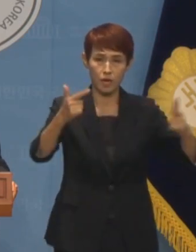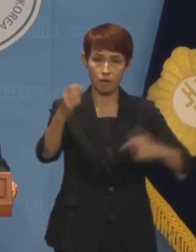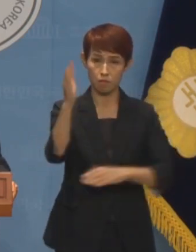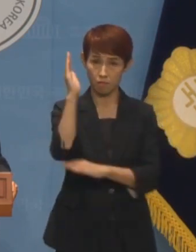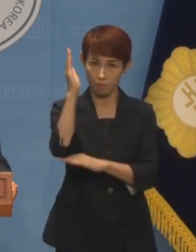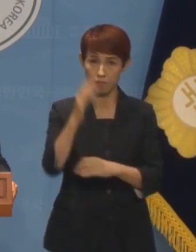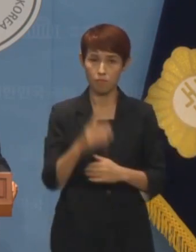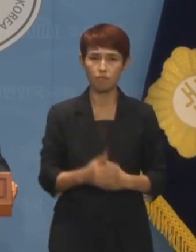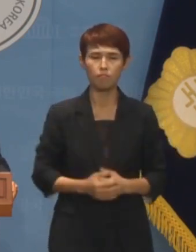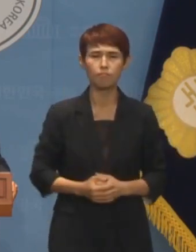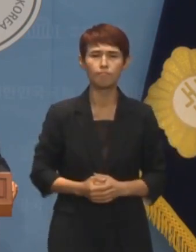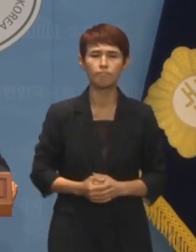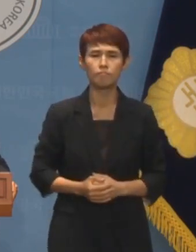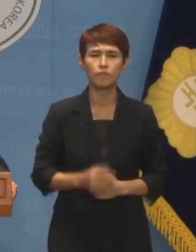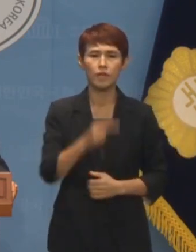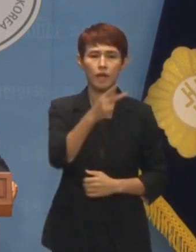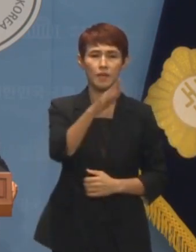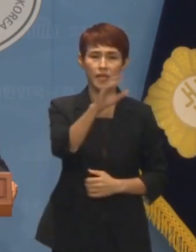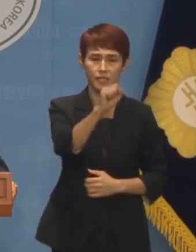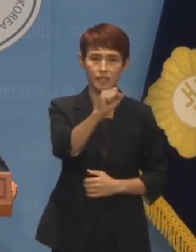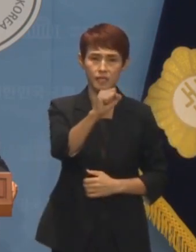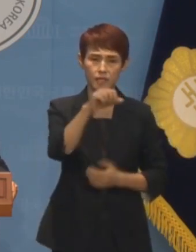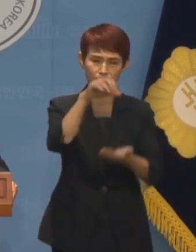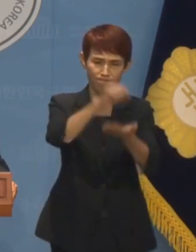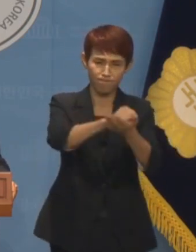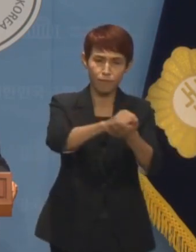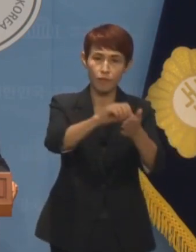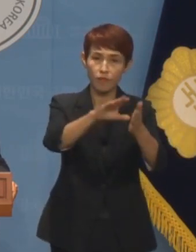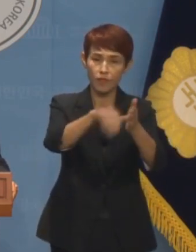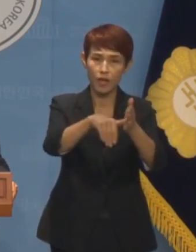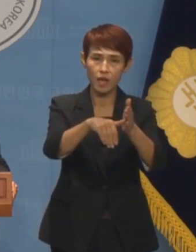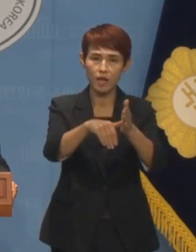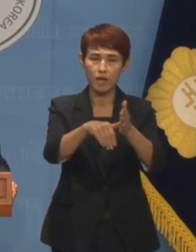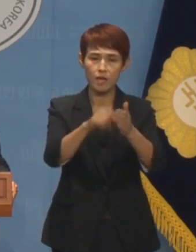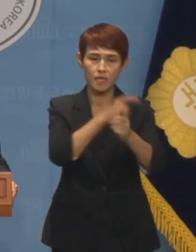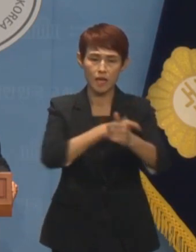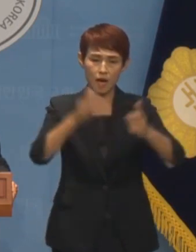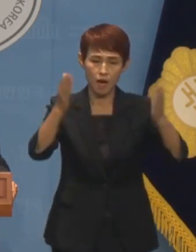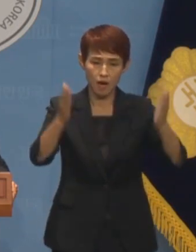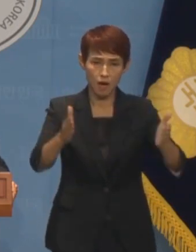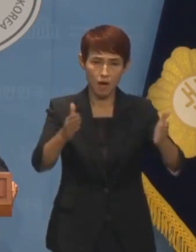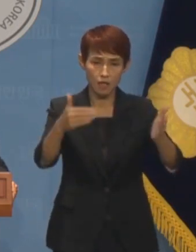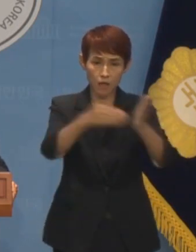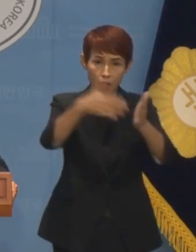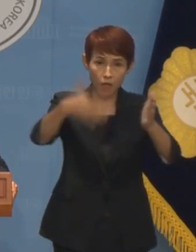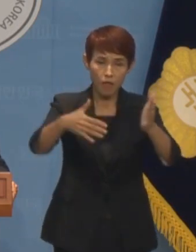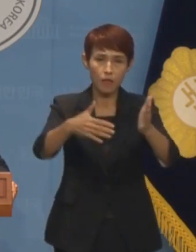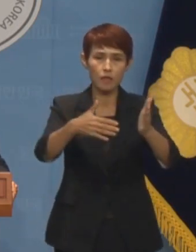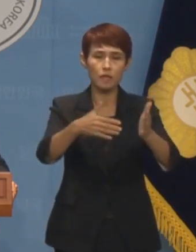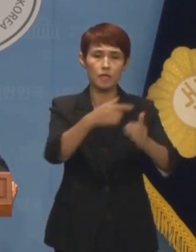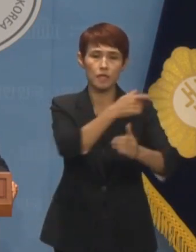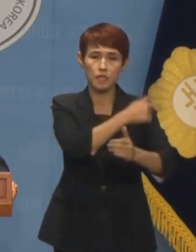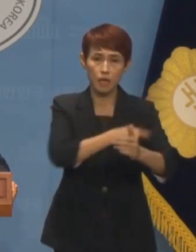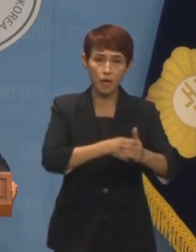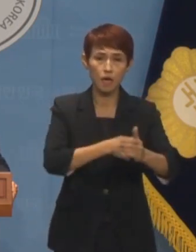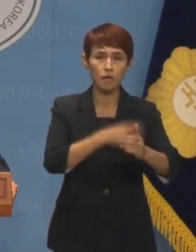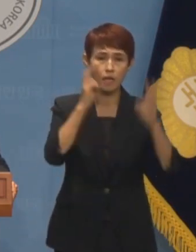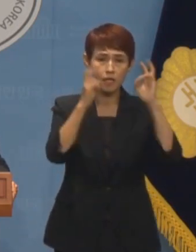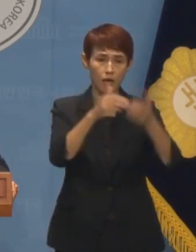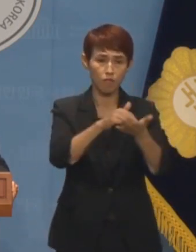그럼 KBS 장악 과정에서 임기가 끝나지 않은 이사들과 사장을 쫓아낸 것은